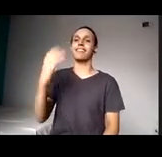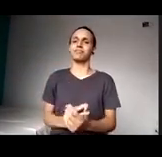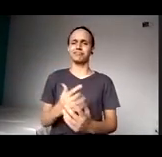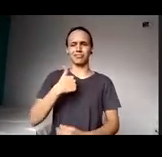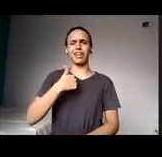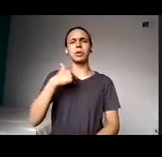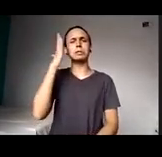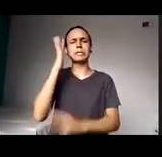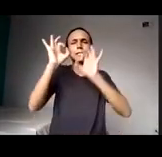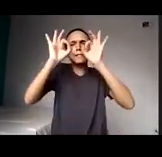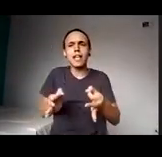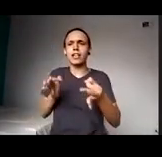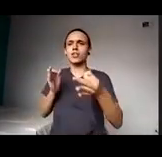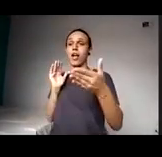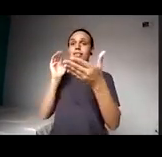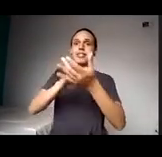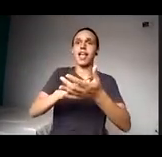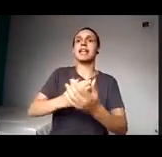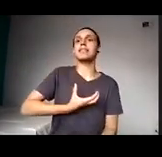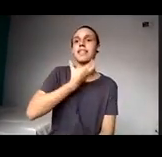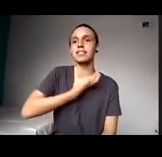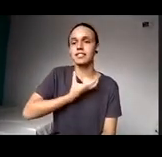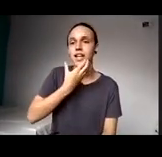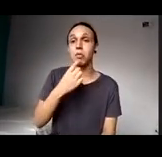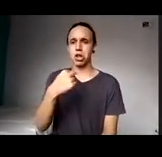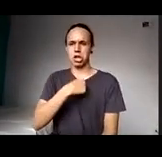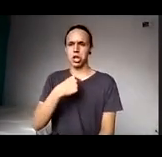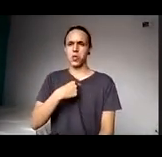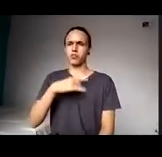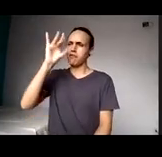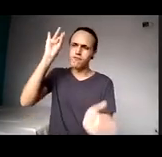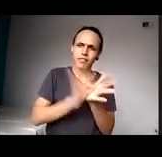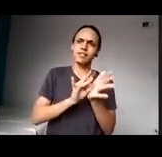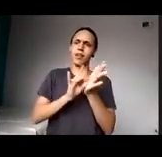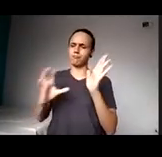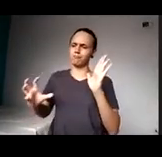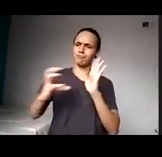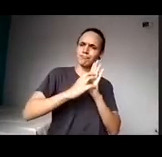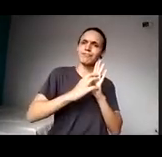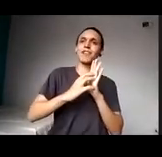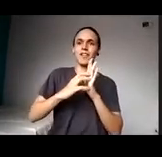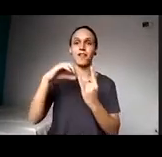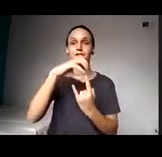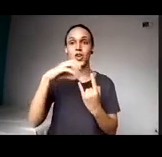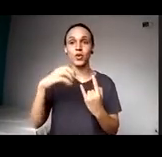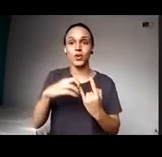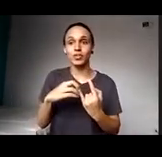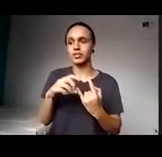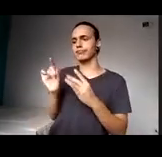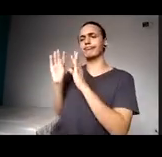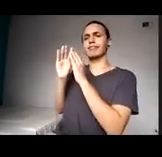oficialmente na Fiocruz depois de 37 anos de BGE. Isso vai ser